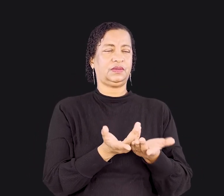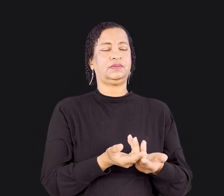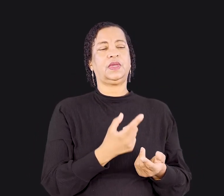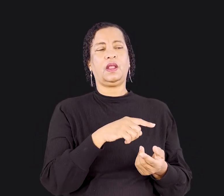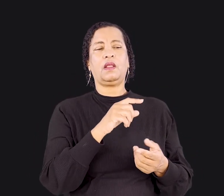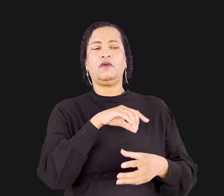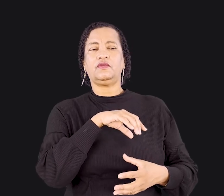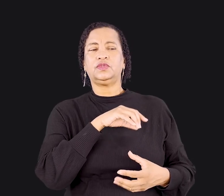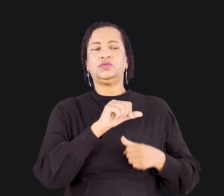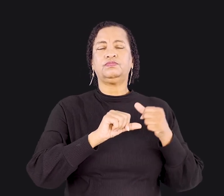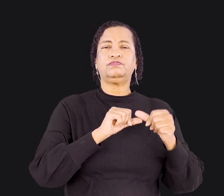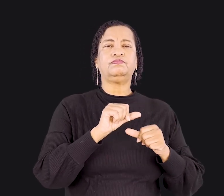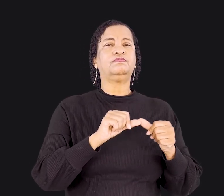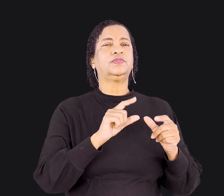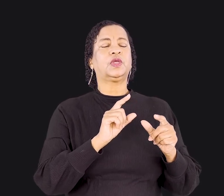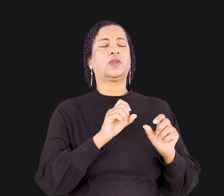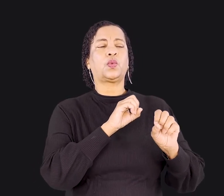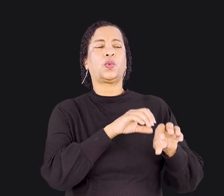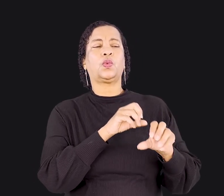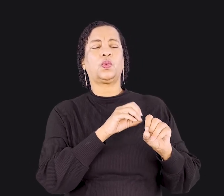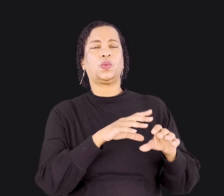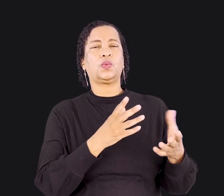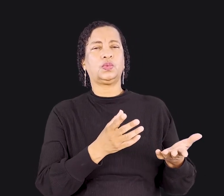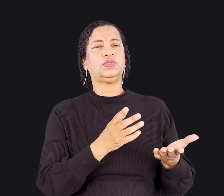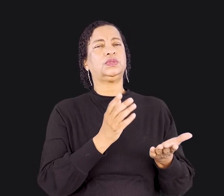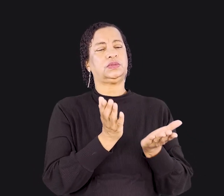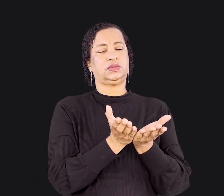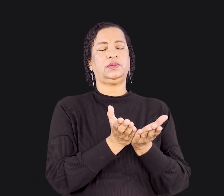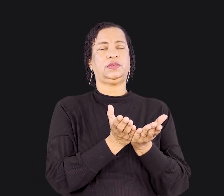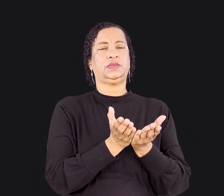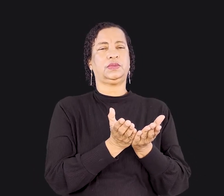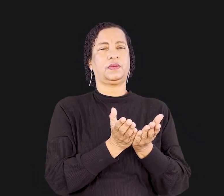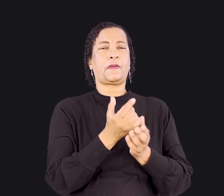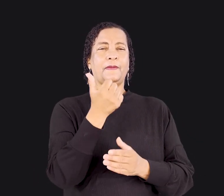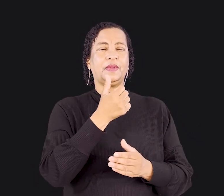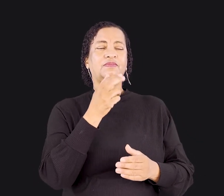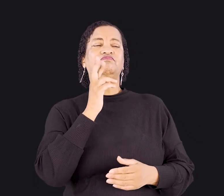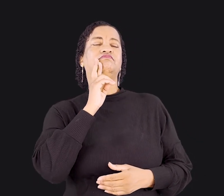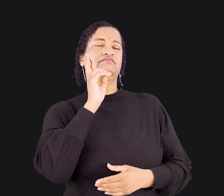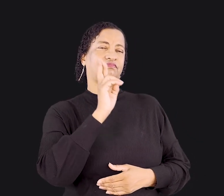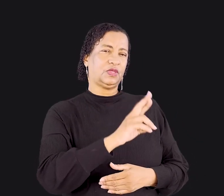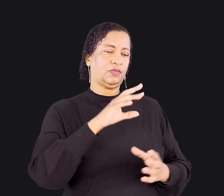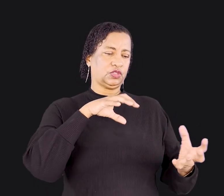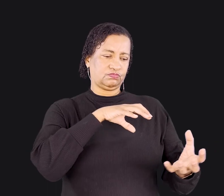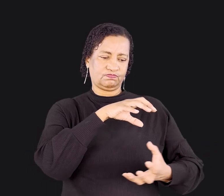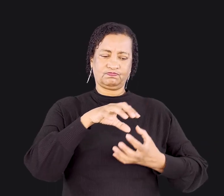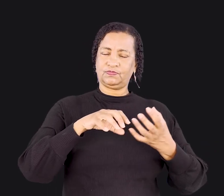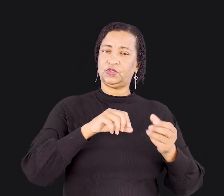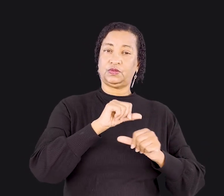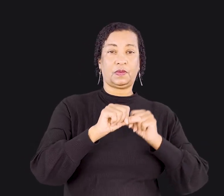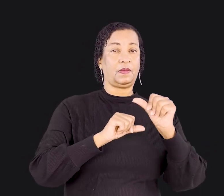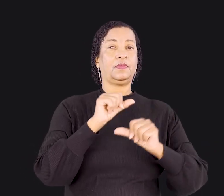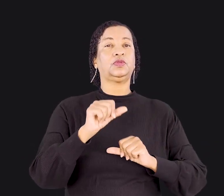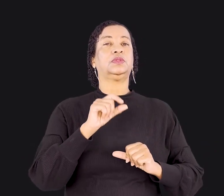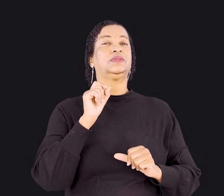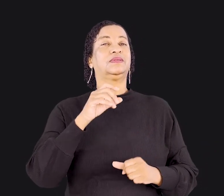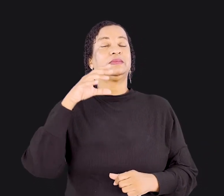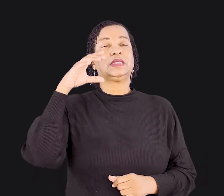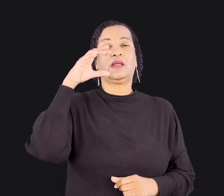revolucionada com os ensinos das Escrituras. Um dos primeiros resultados desta revolução cultural era a mudança drástica